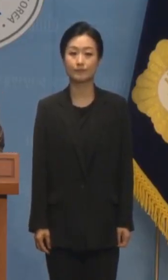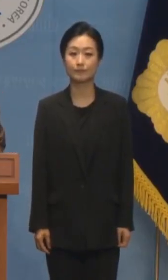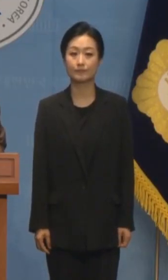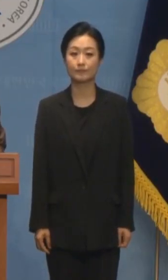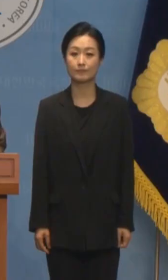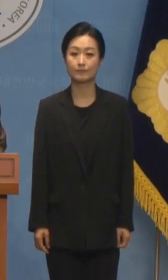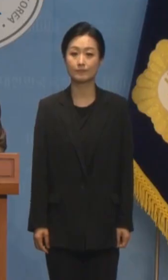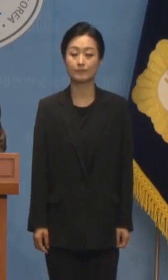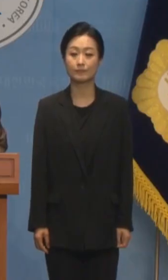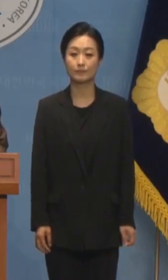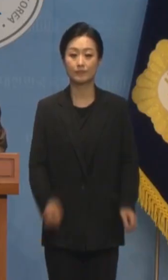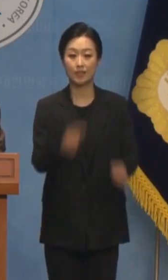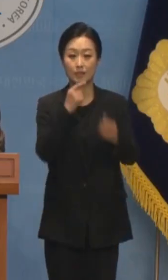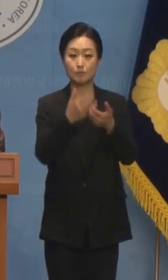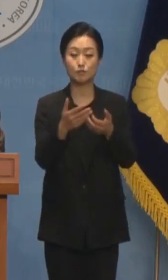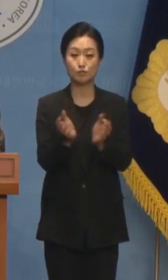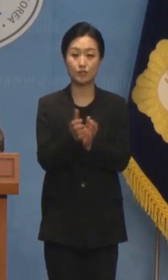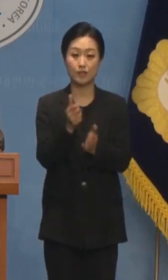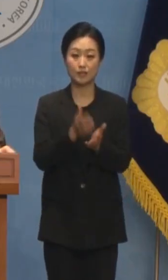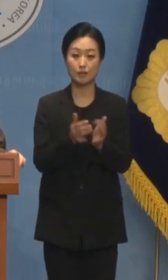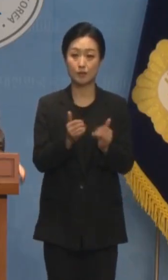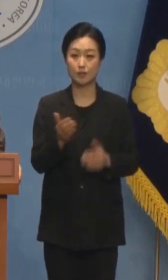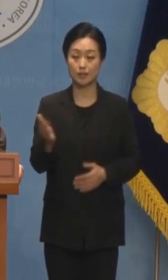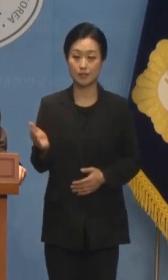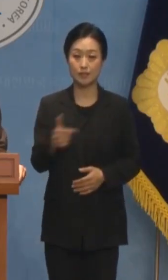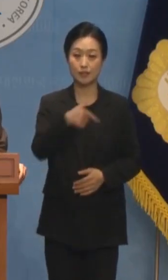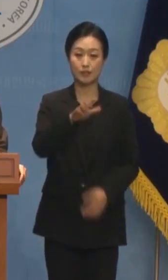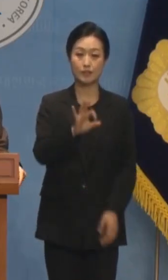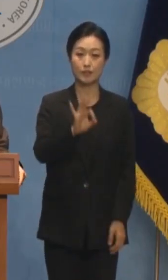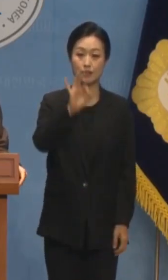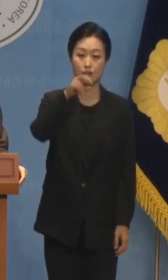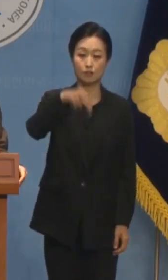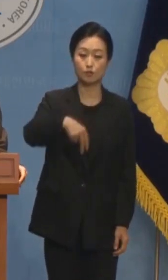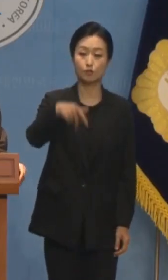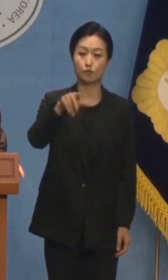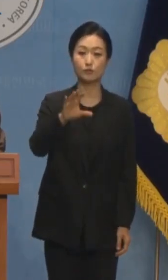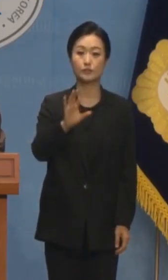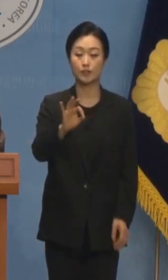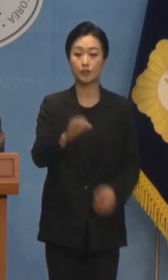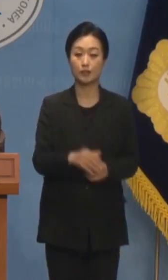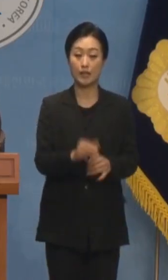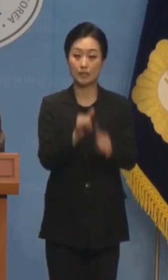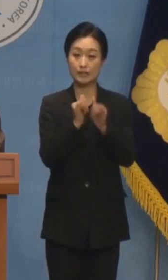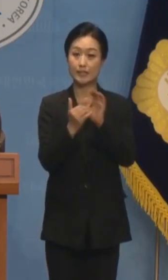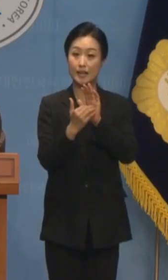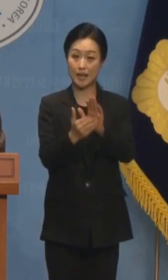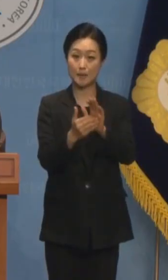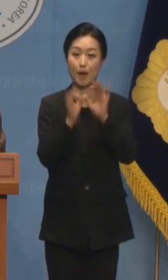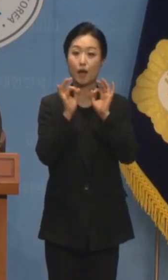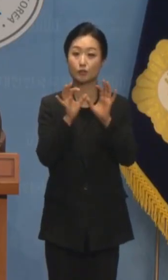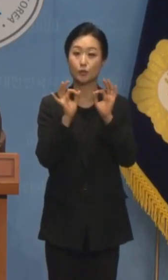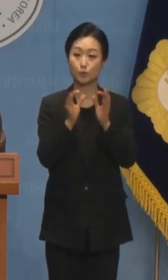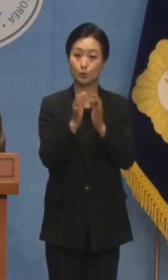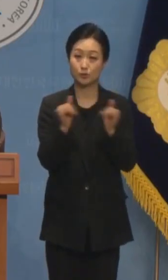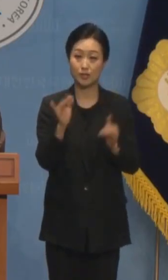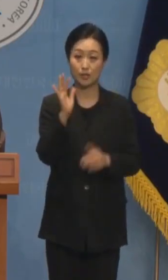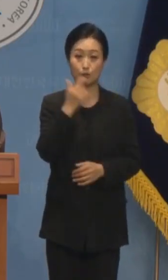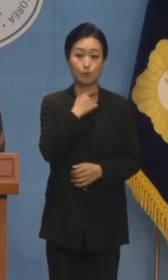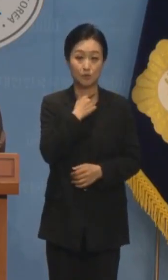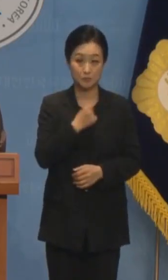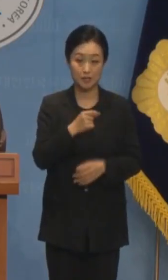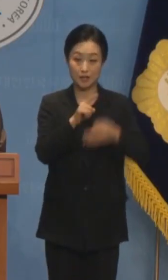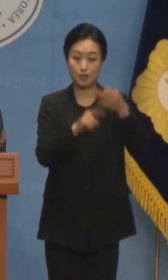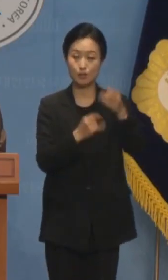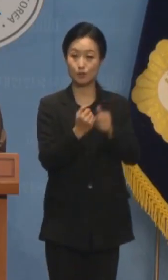더불어민주당 원내대변인 강윤정입니다 자살 예방 전도사가 되고 싶다는 김건희 여사님